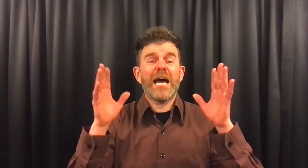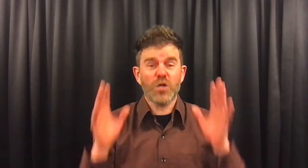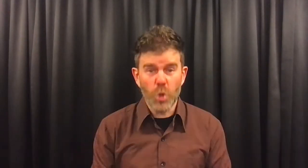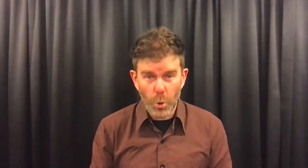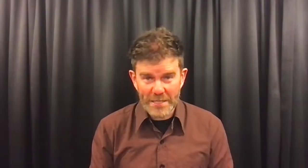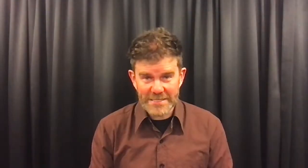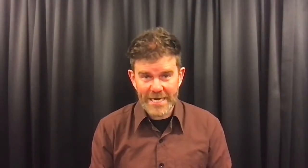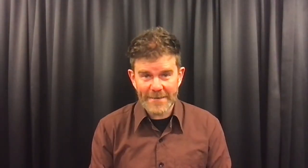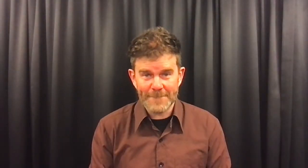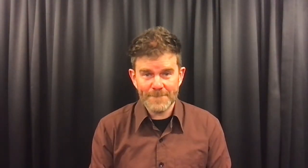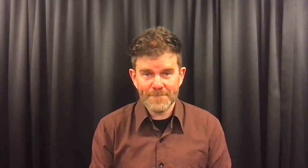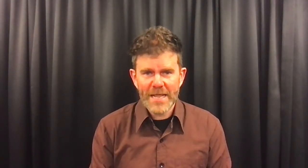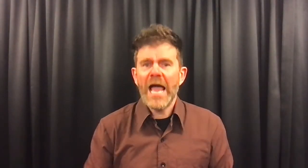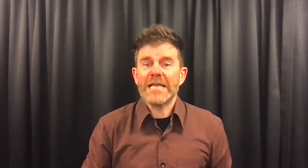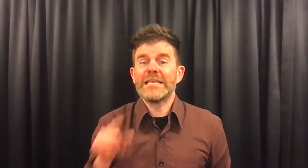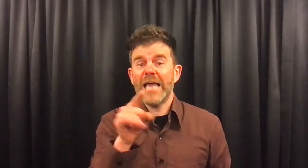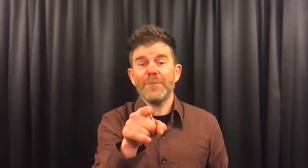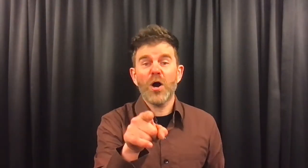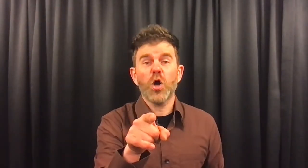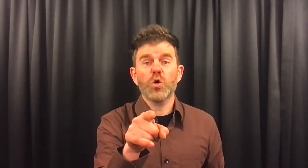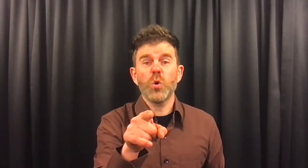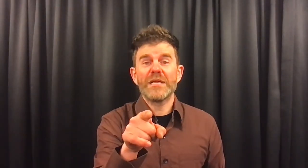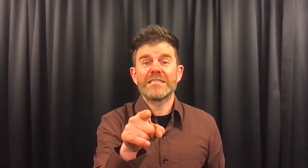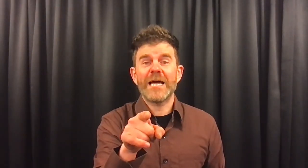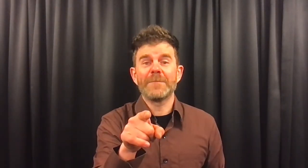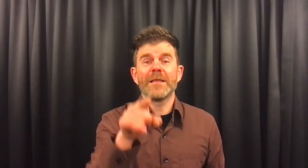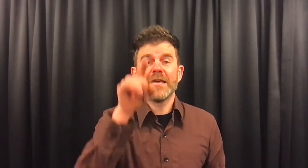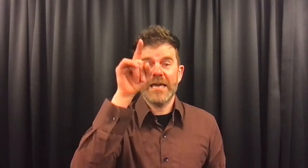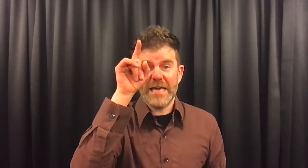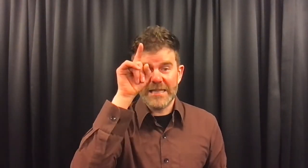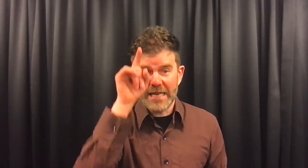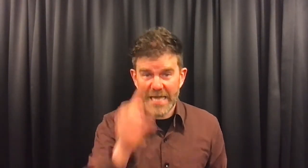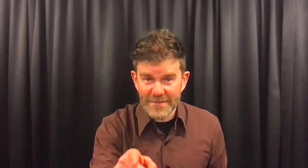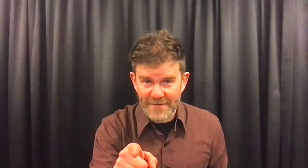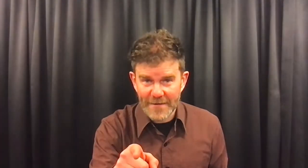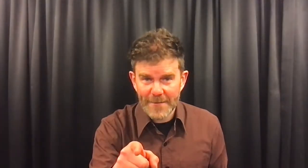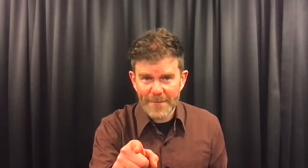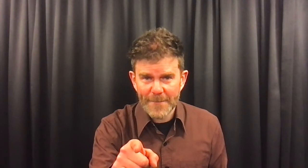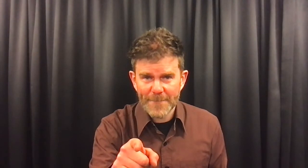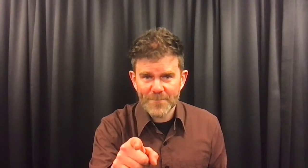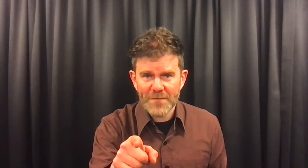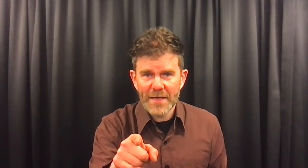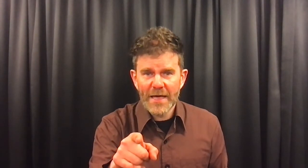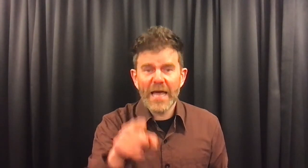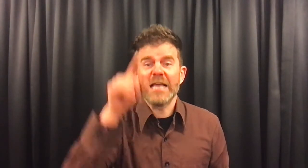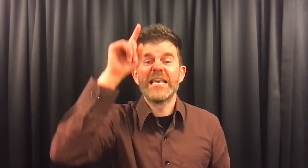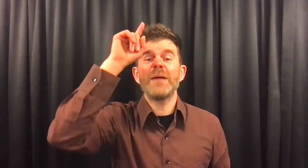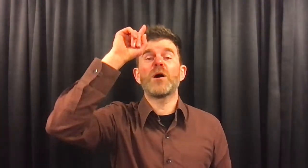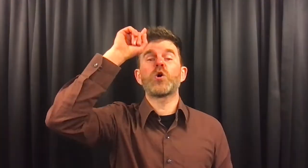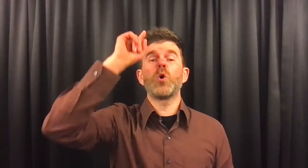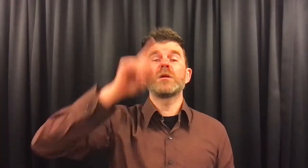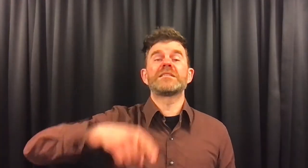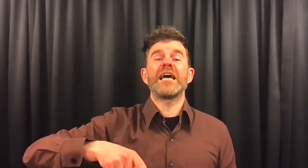koning zijn. Jij mag koning zijn in de lente. En jij mag koning zijn